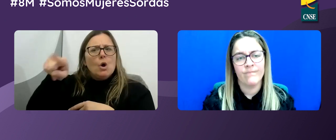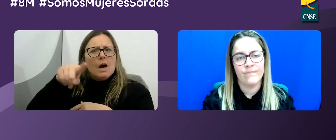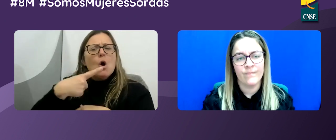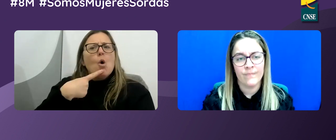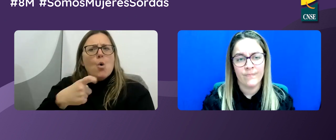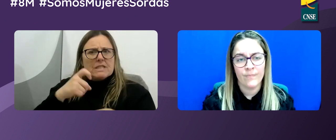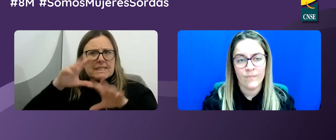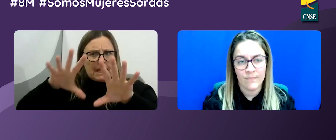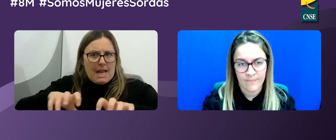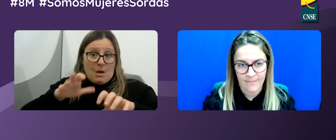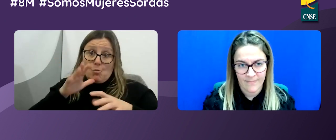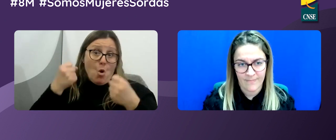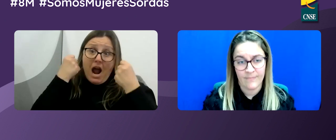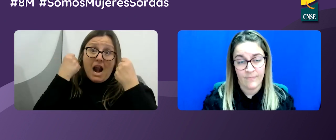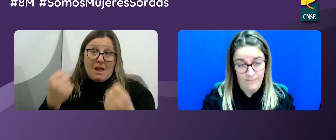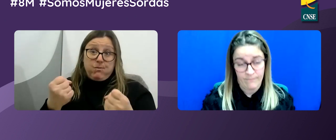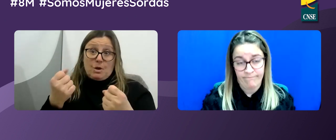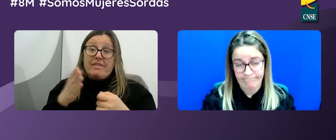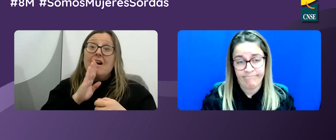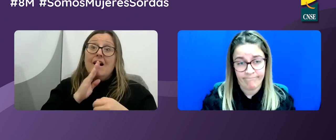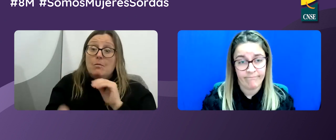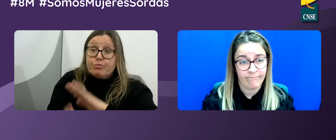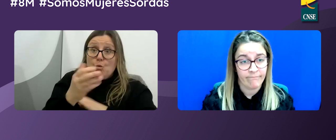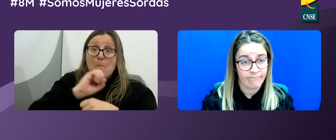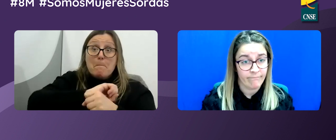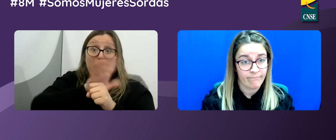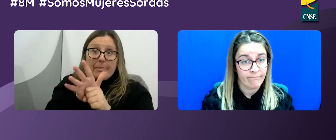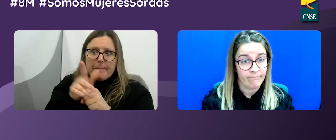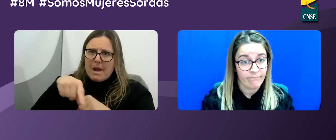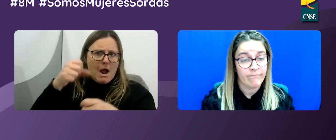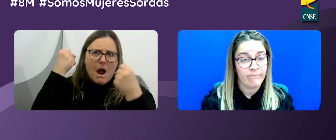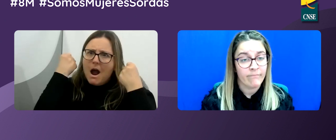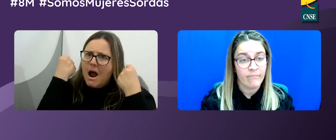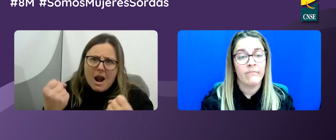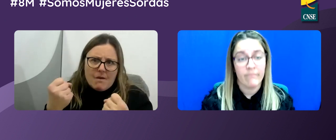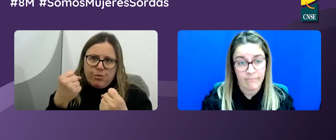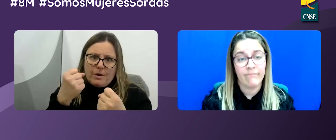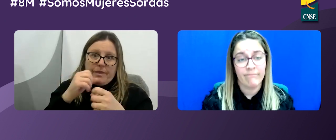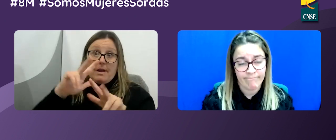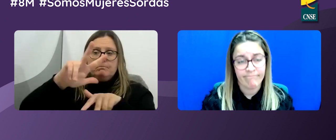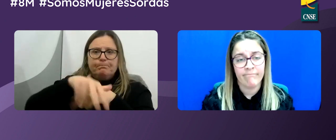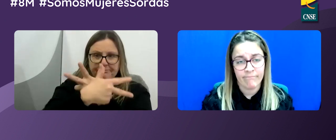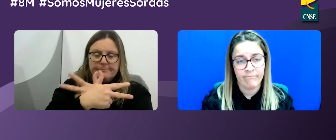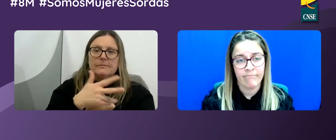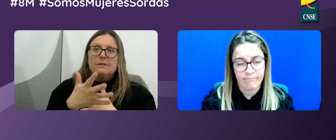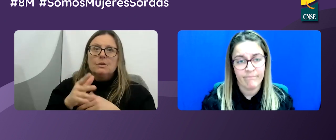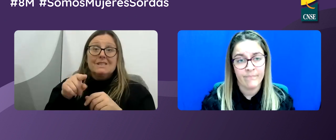y les cuesta aprender, pero a la fuerza lo han hecho desde que surgió el COVID.